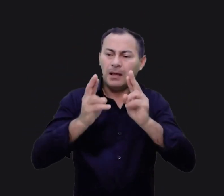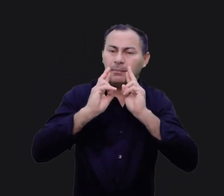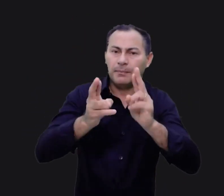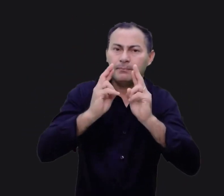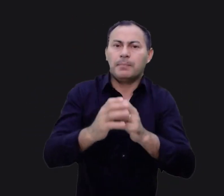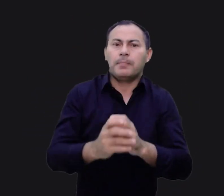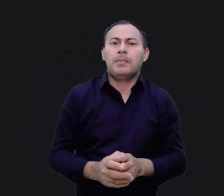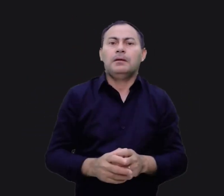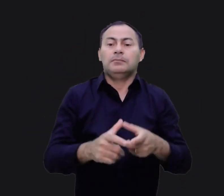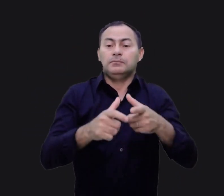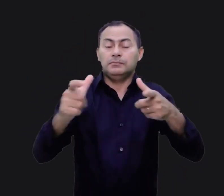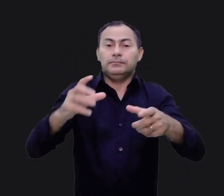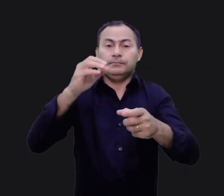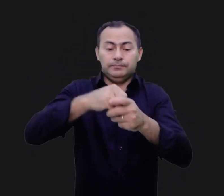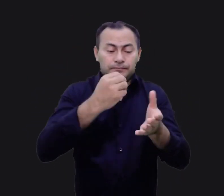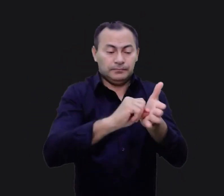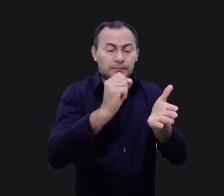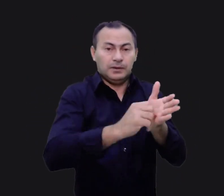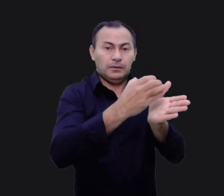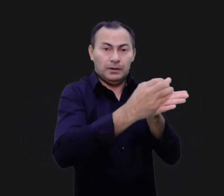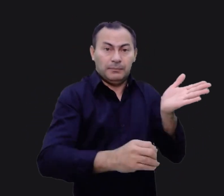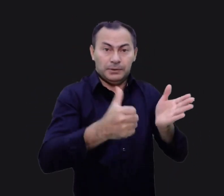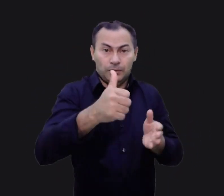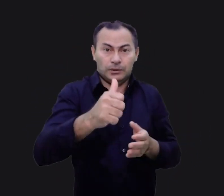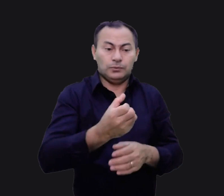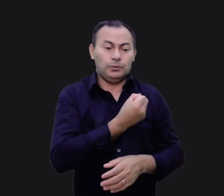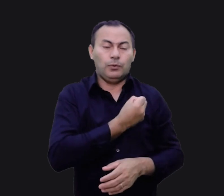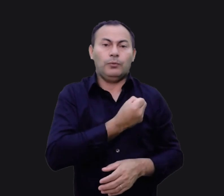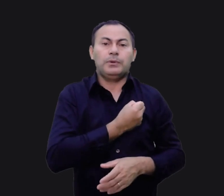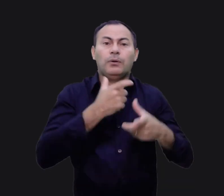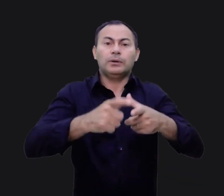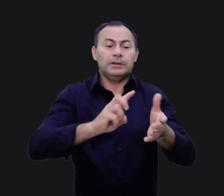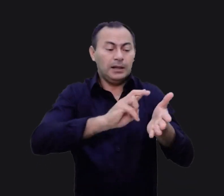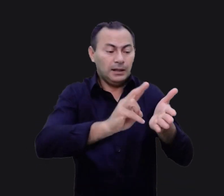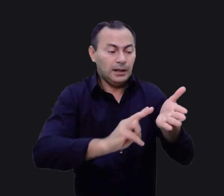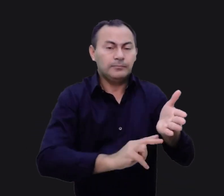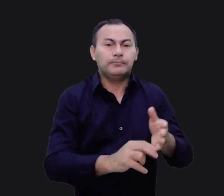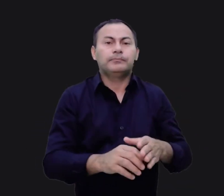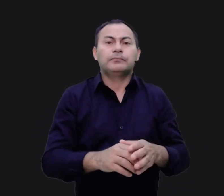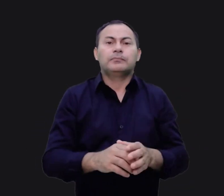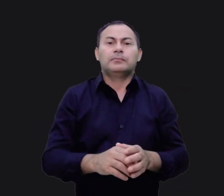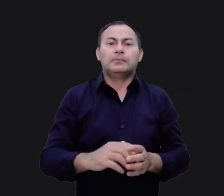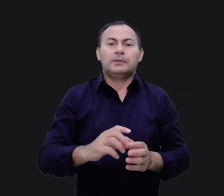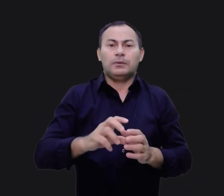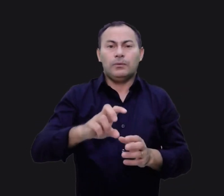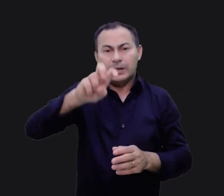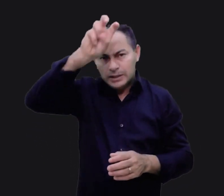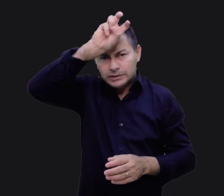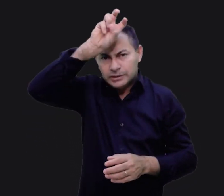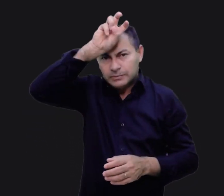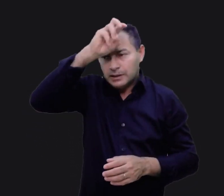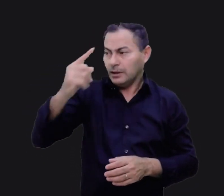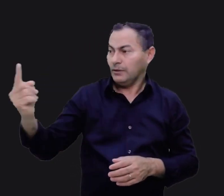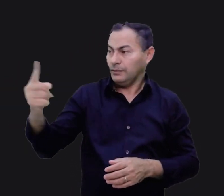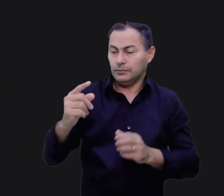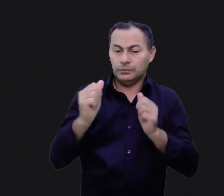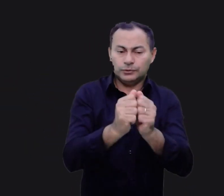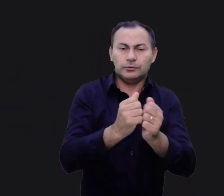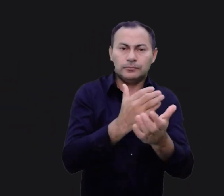reclamações. Parte disso está escrito no capítulo 11 de Números, onde se lê Então os egípcios que tinham vindo com eles